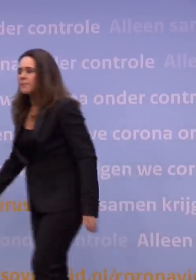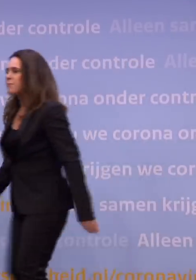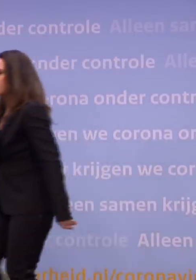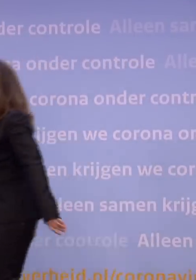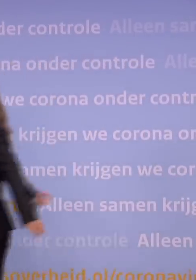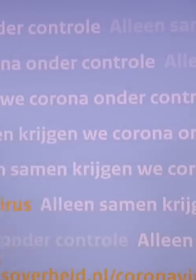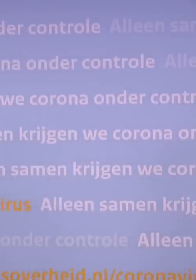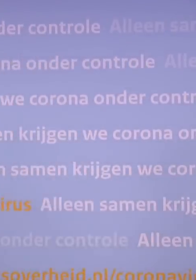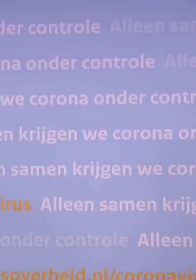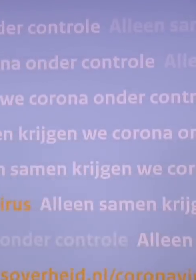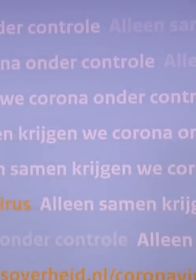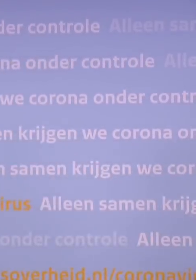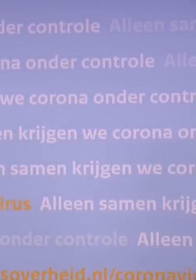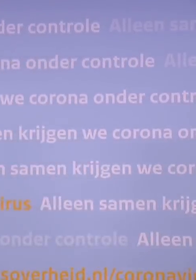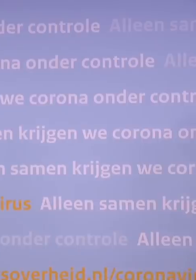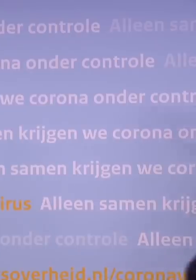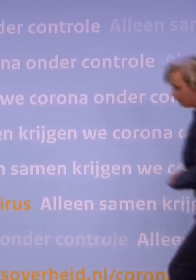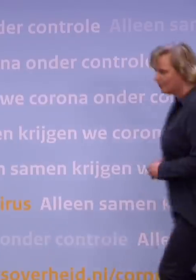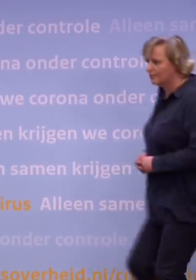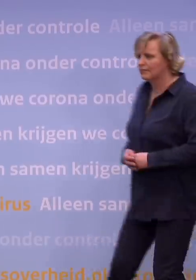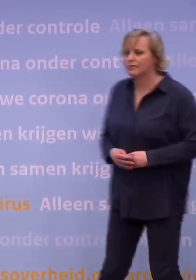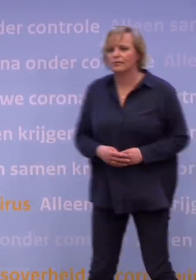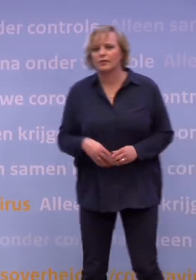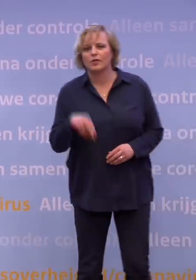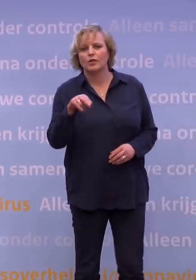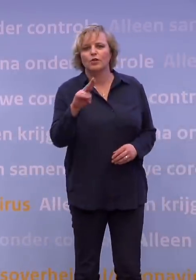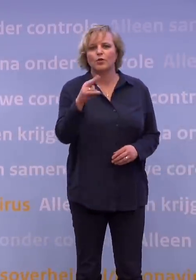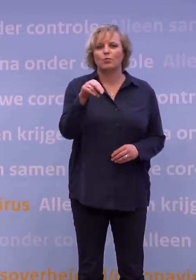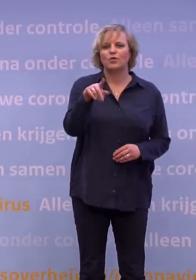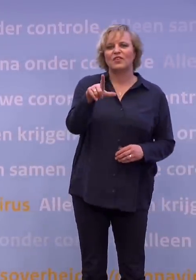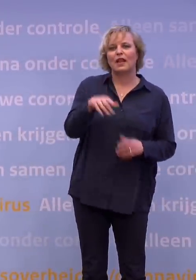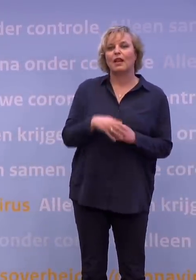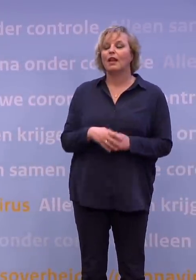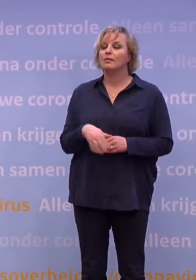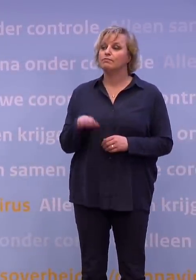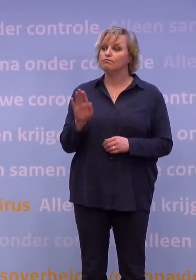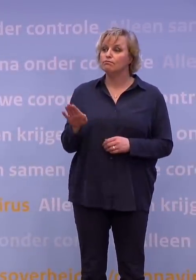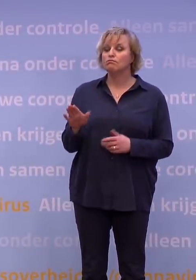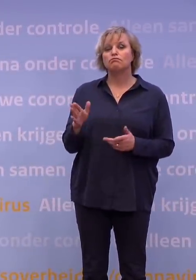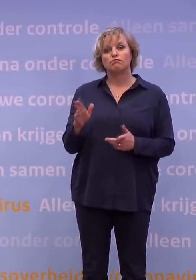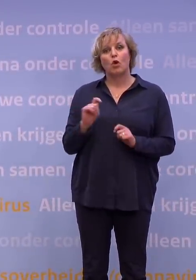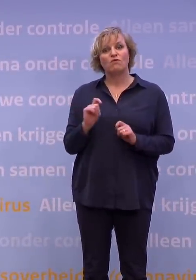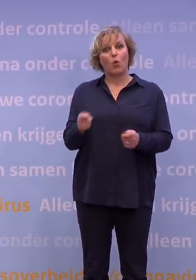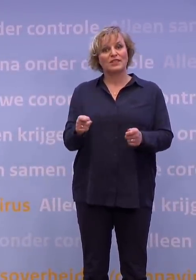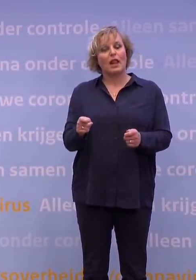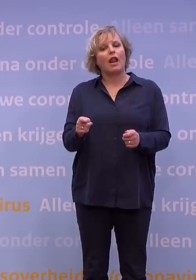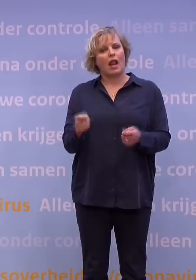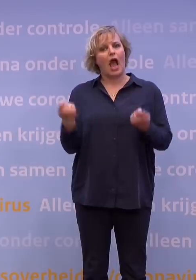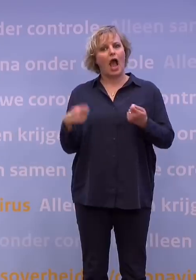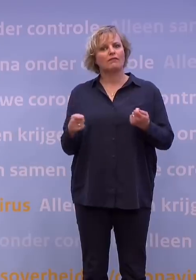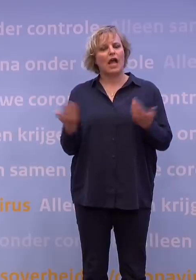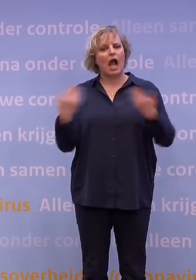Rutte. U kondigt een avondklok aan als de Kamer daarmee instemt. Een collega van ANP vroeg er ook al even naar.